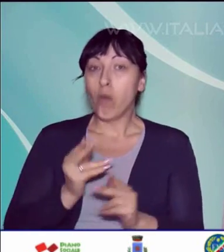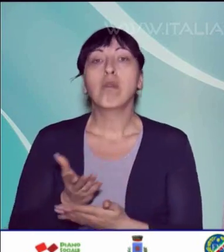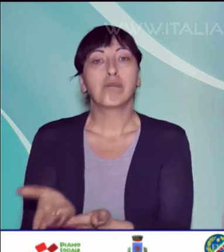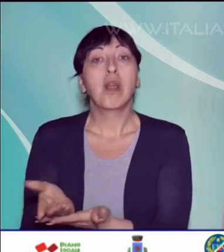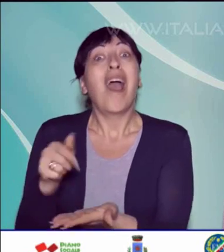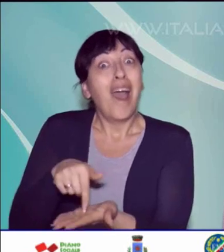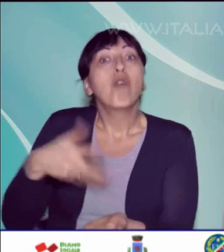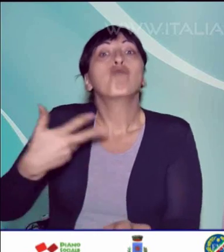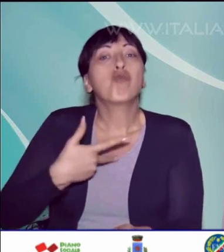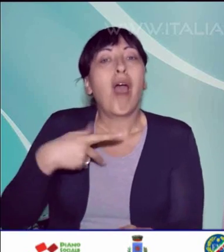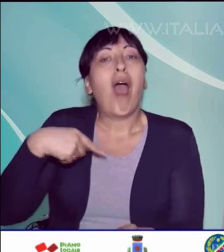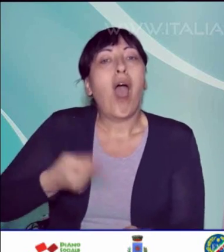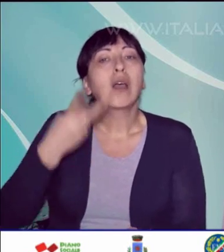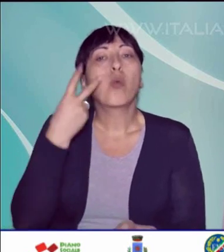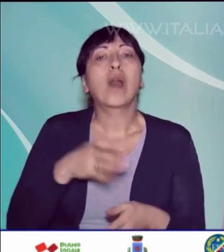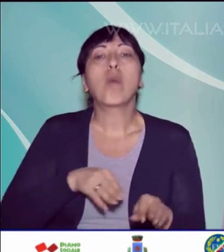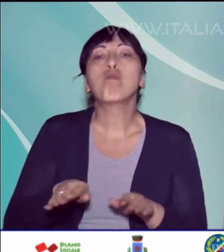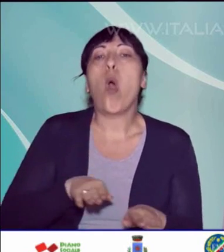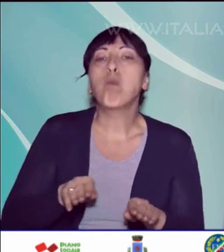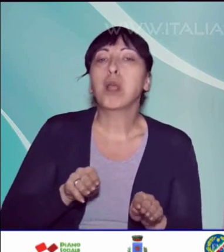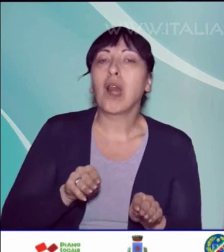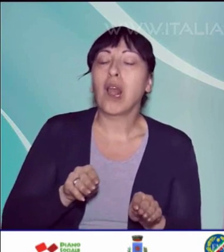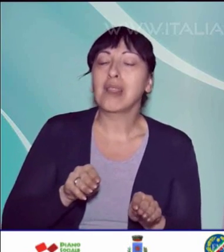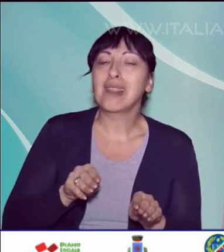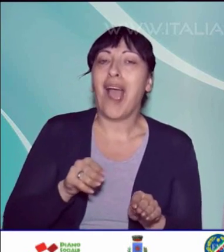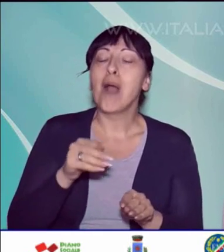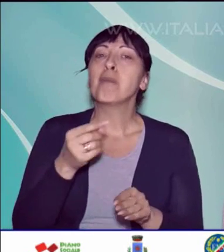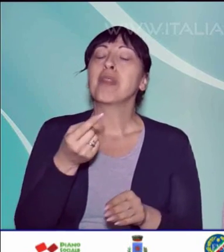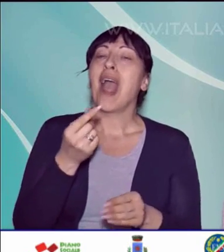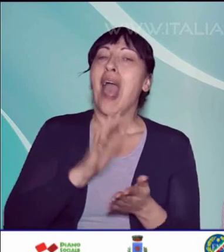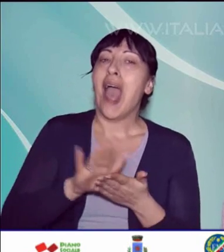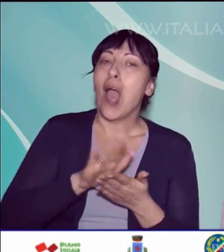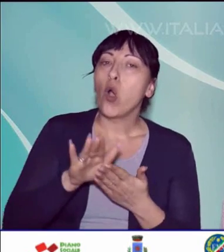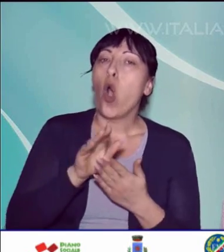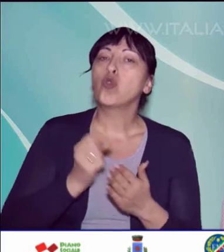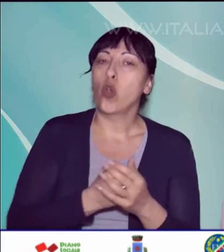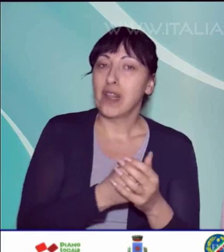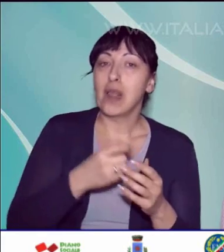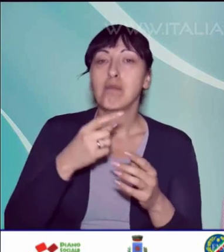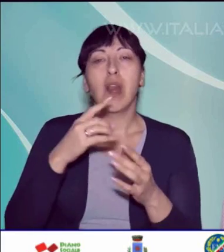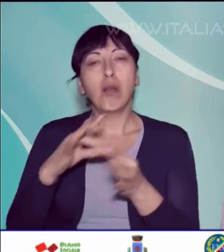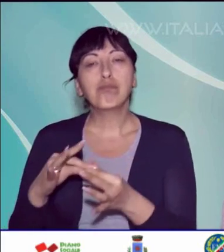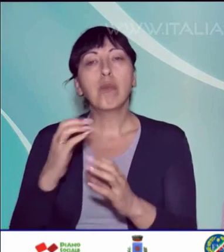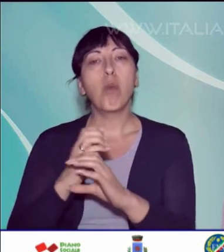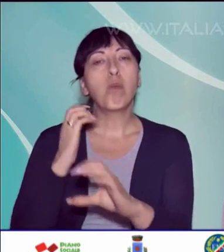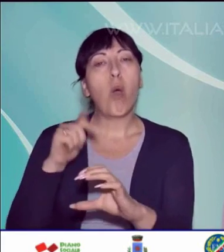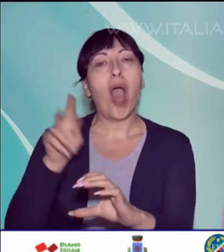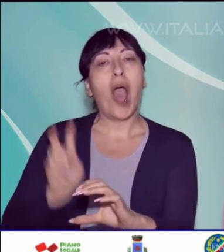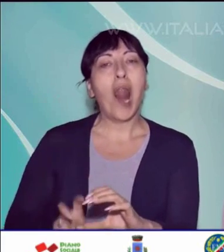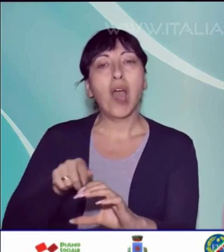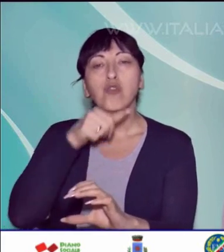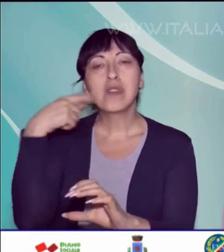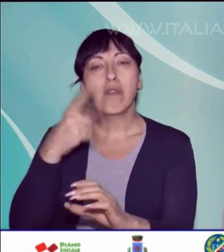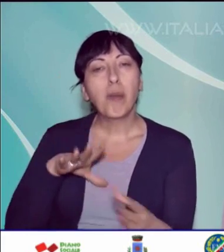questi quello relativo alla mobilità ecosostenibile e l'utilizzo di pullman elettrici per coprire i